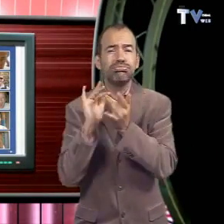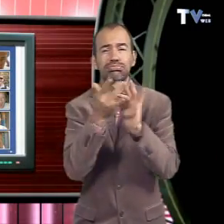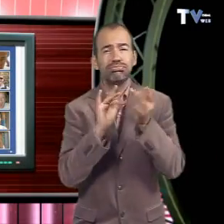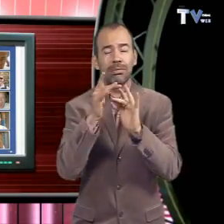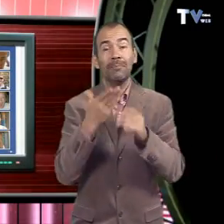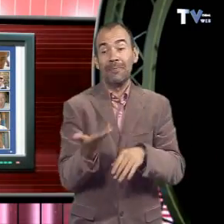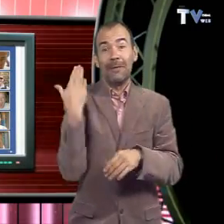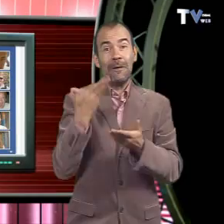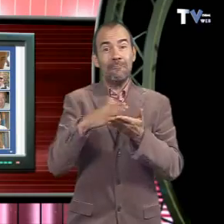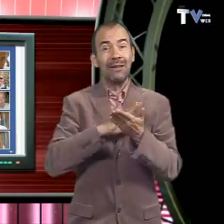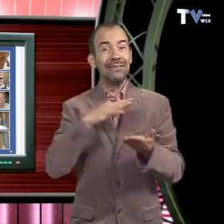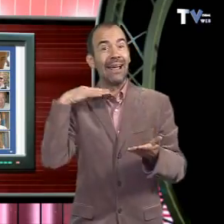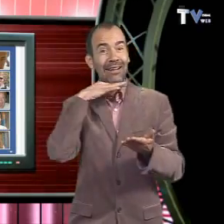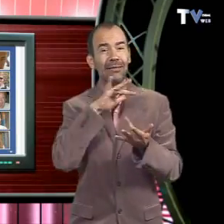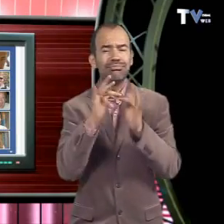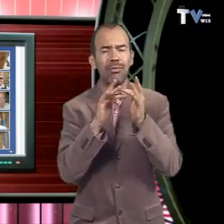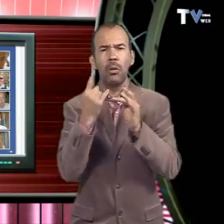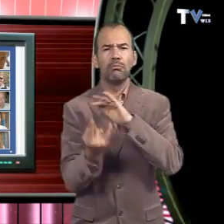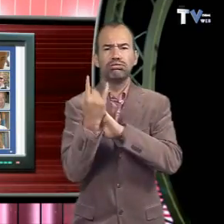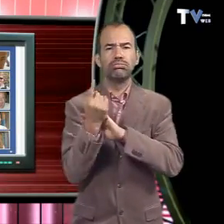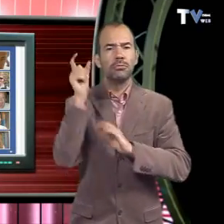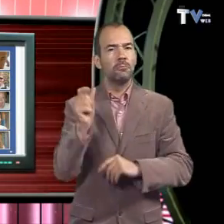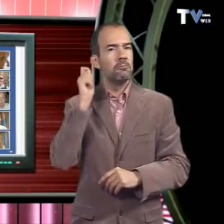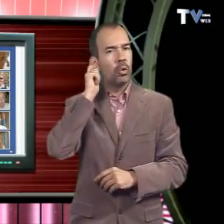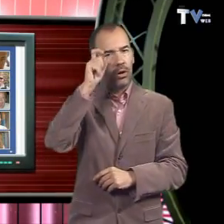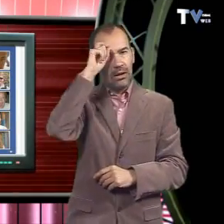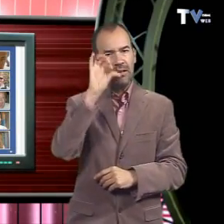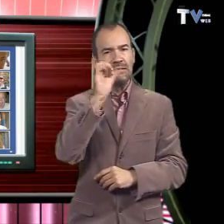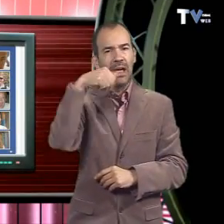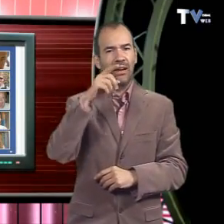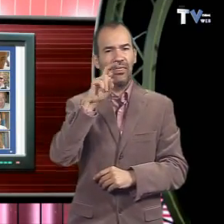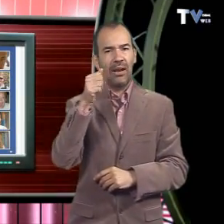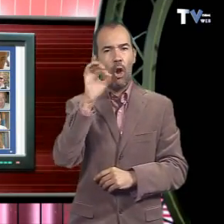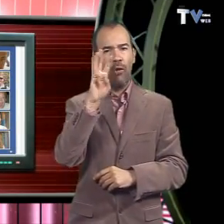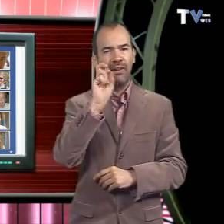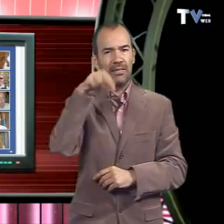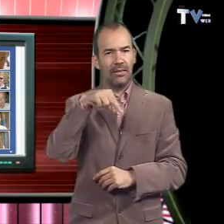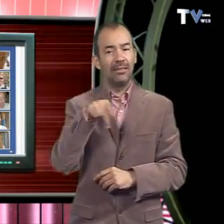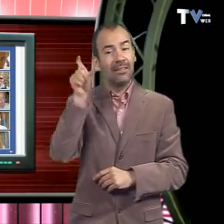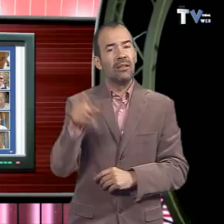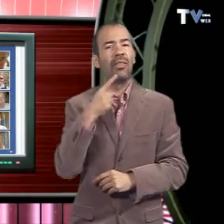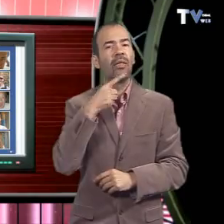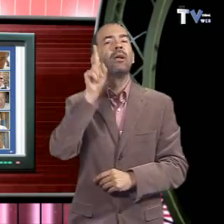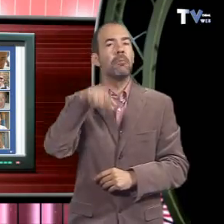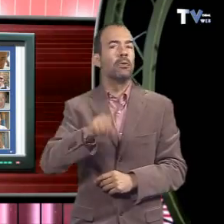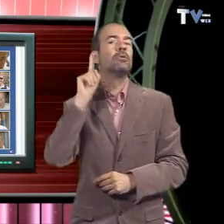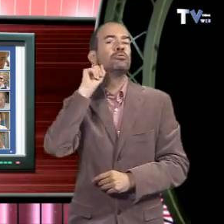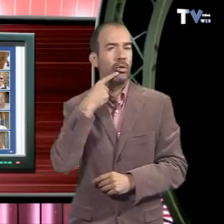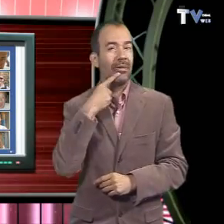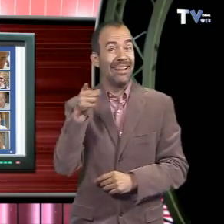agregat al Facebook per una dona de nom Sandra Owen que també deia ser sorda. A més